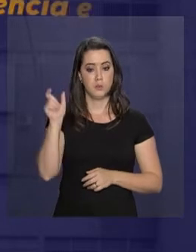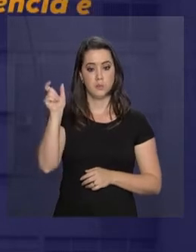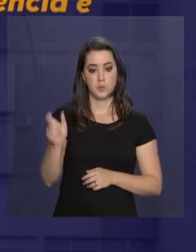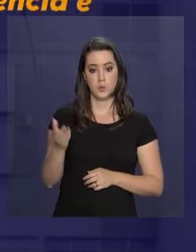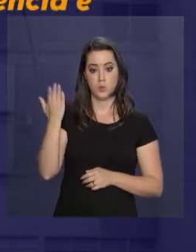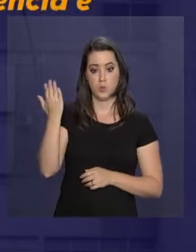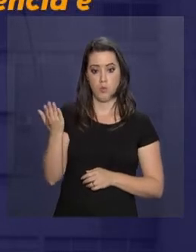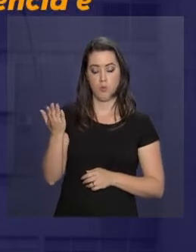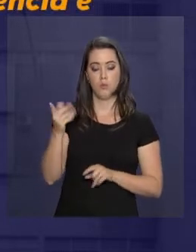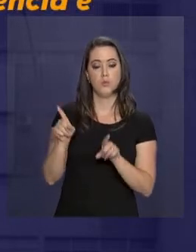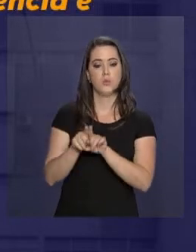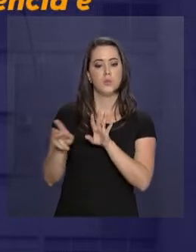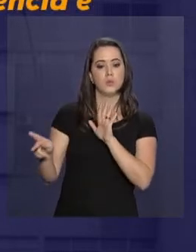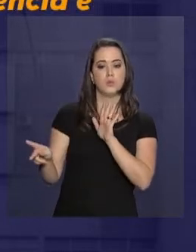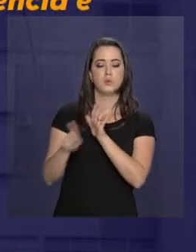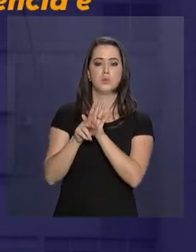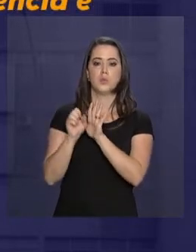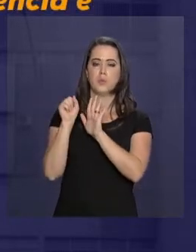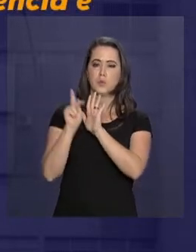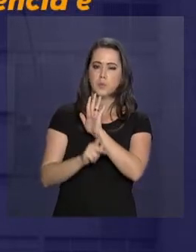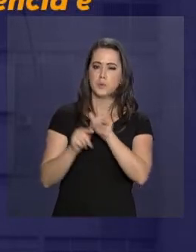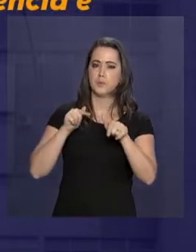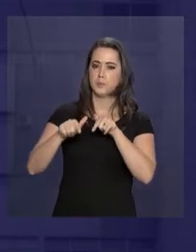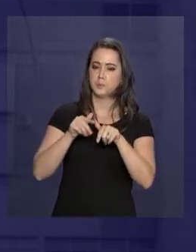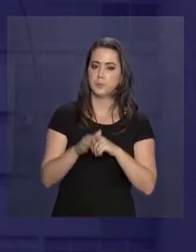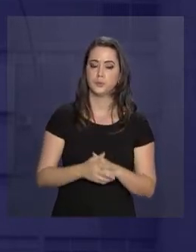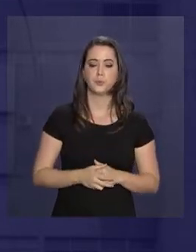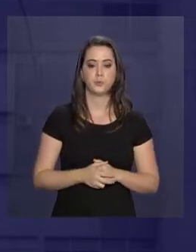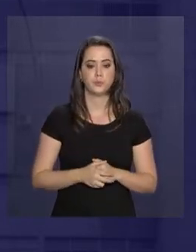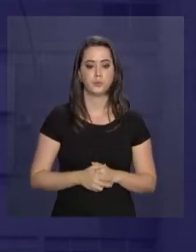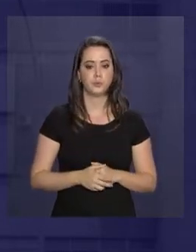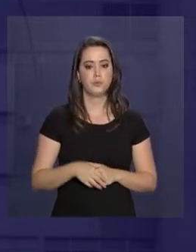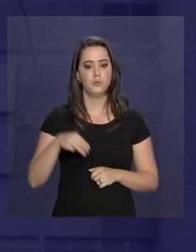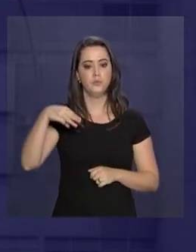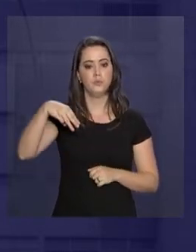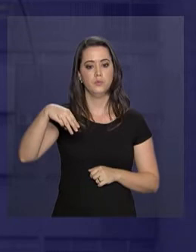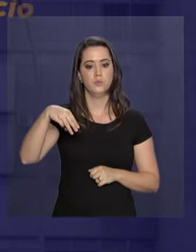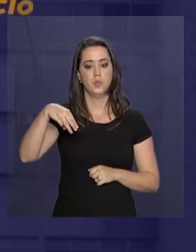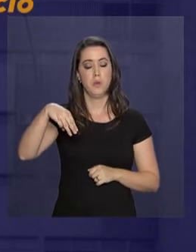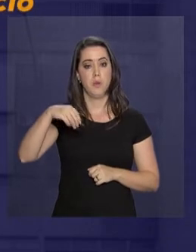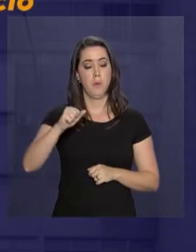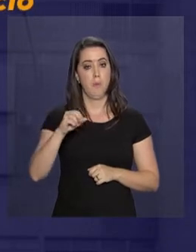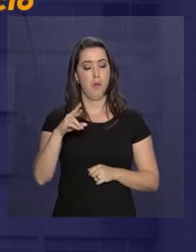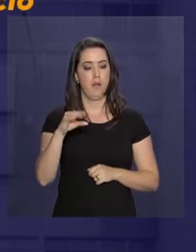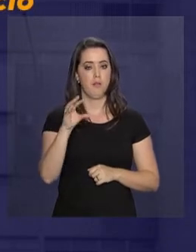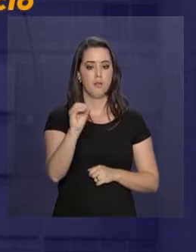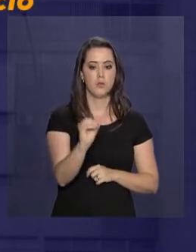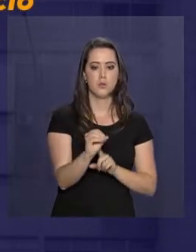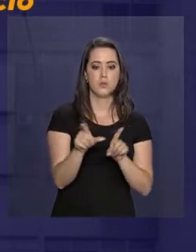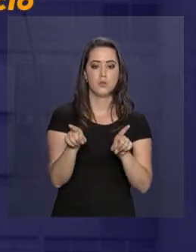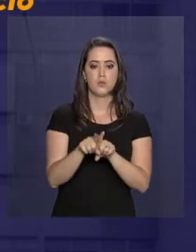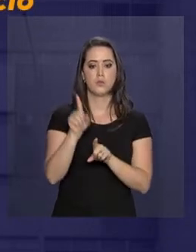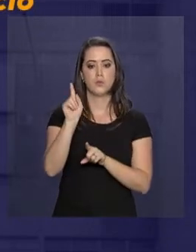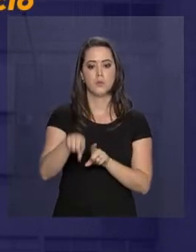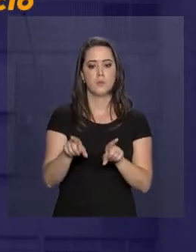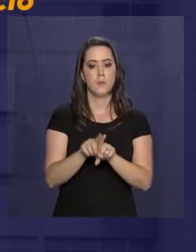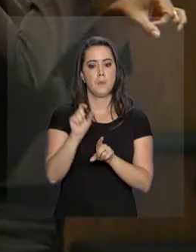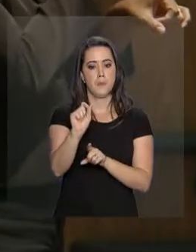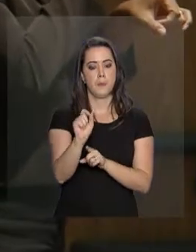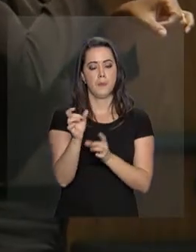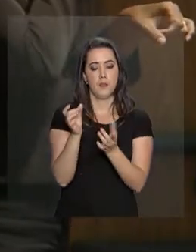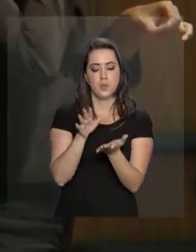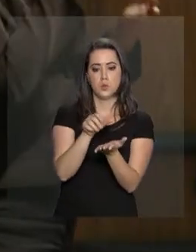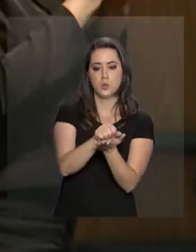o secretário de Previdência e Trabalho. Marcos Troiojo, assume a Secretaria de Comércio Exterior.